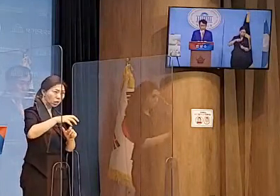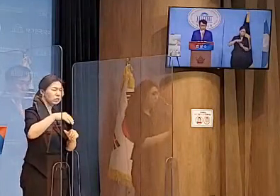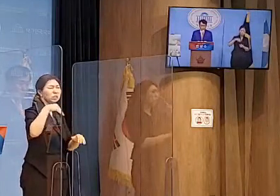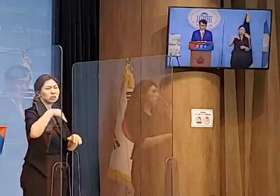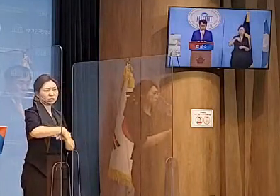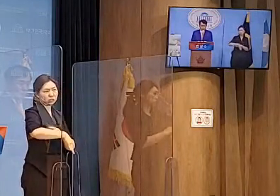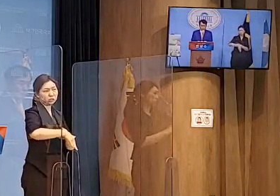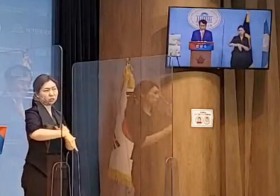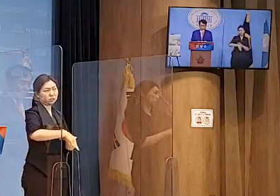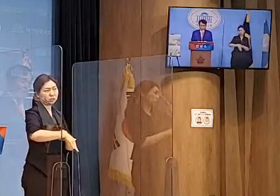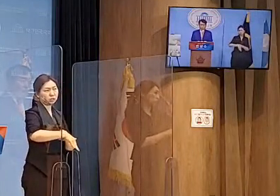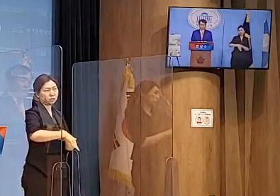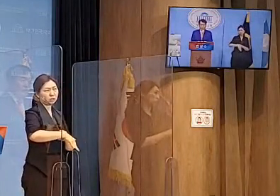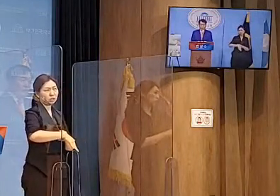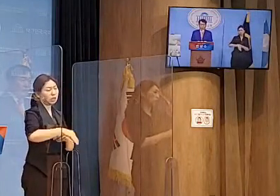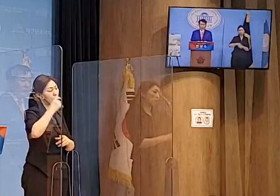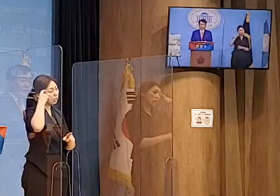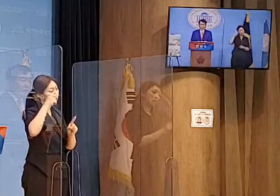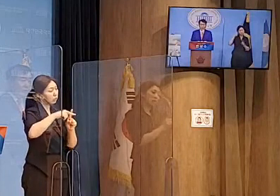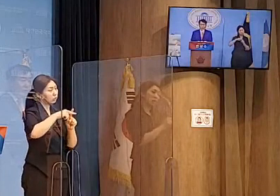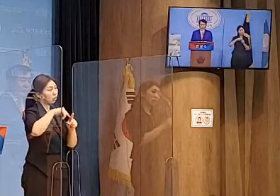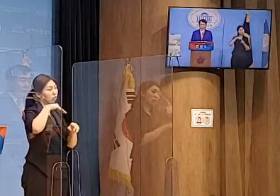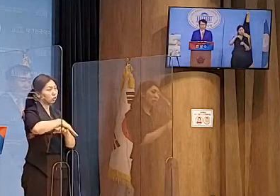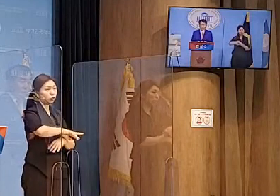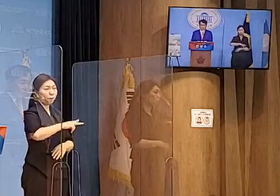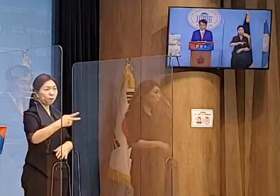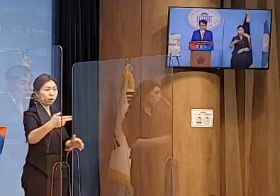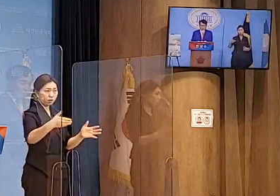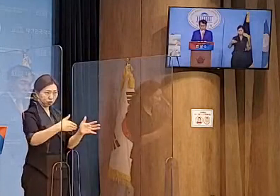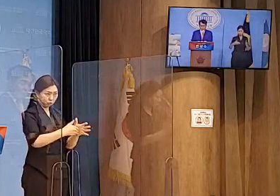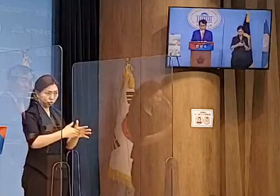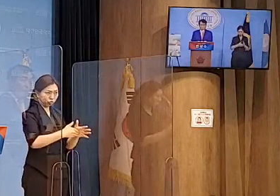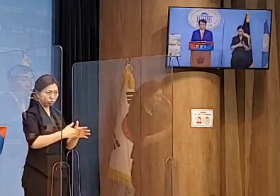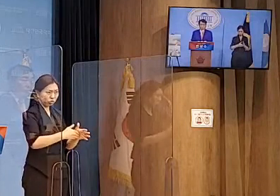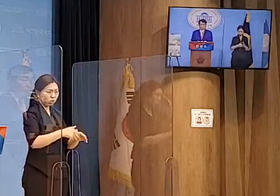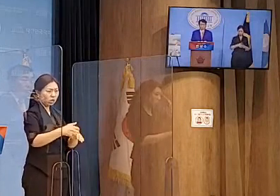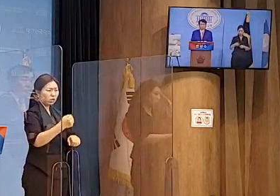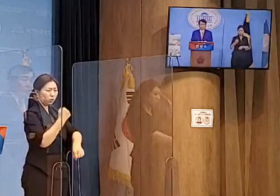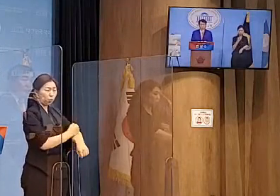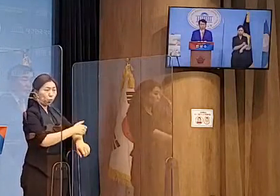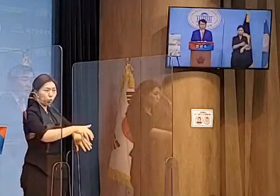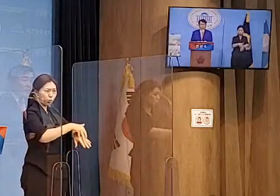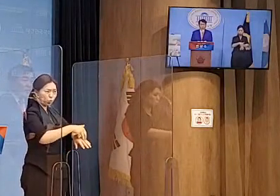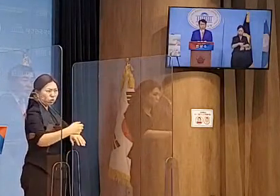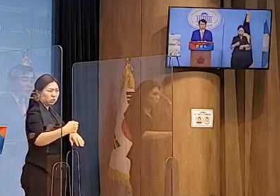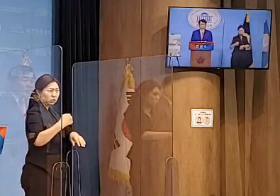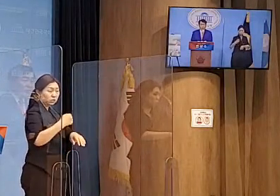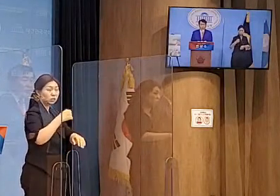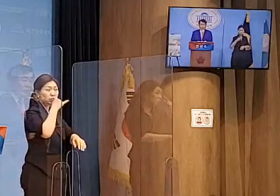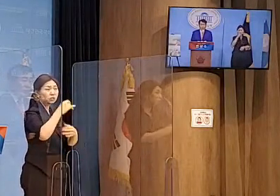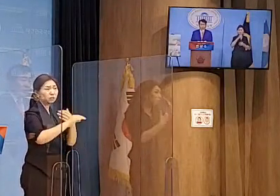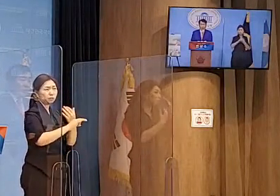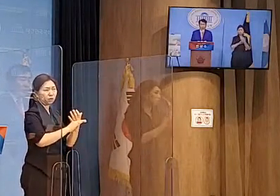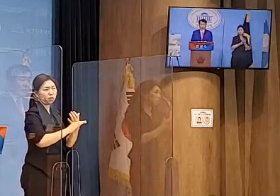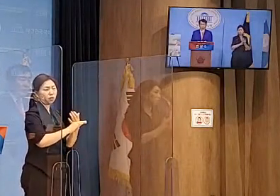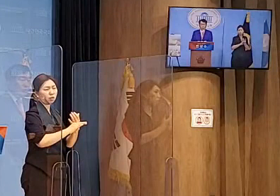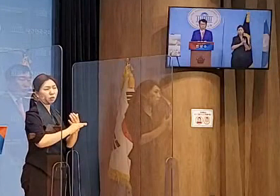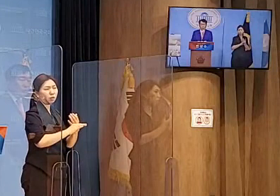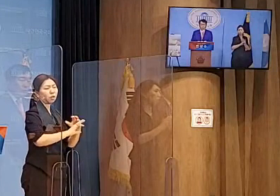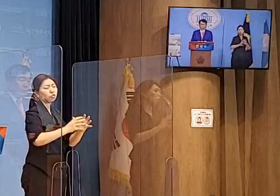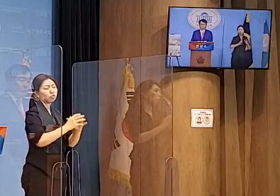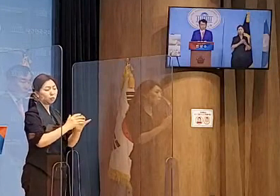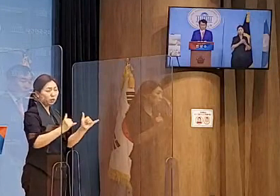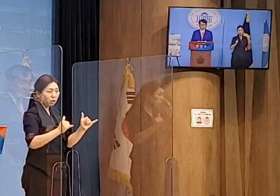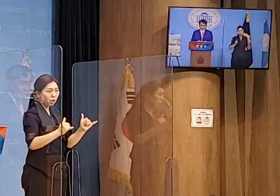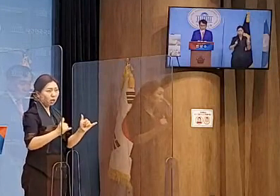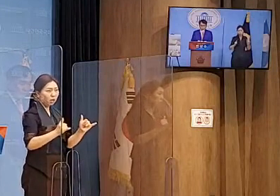시스템으로 전환하며 강성 귀족 노조는 국민과 근로자를 위한 노조로